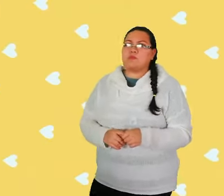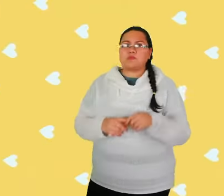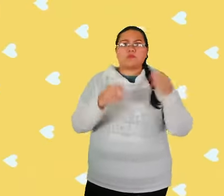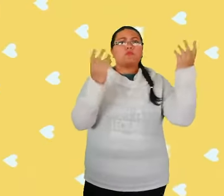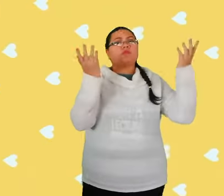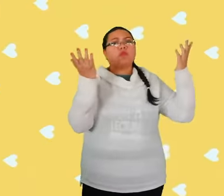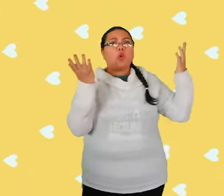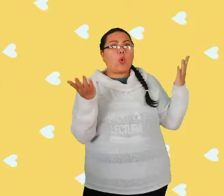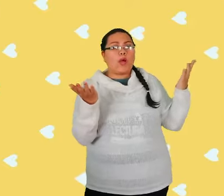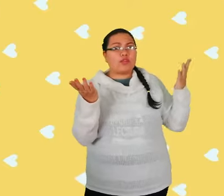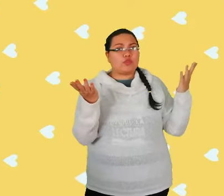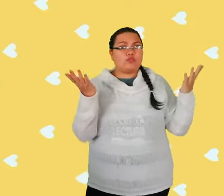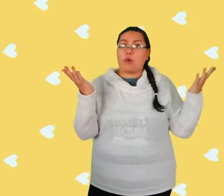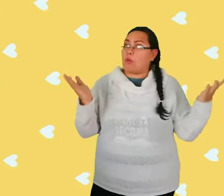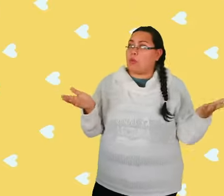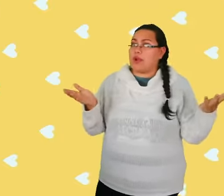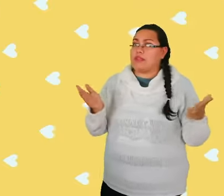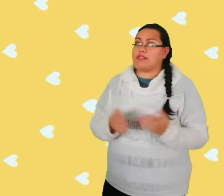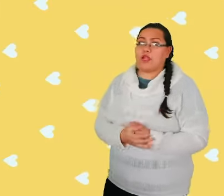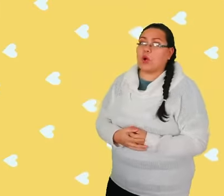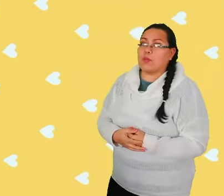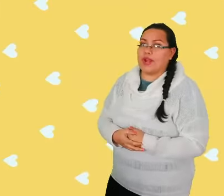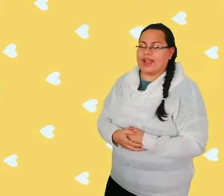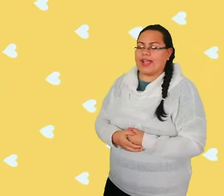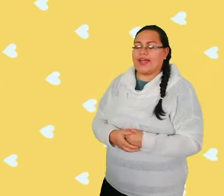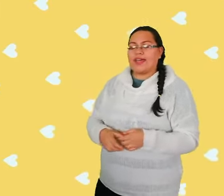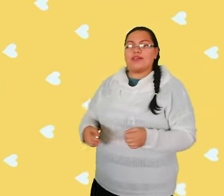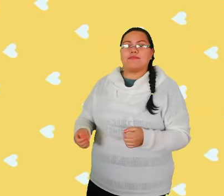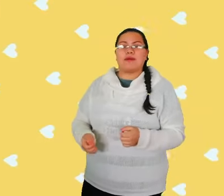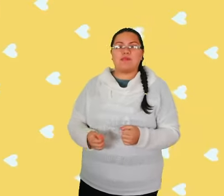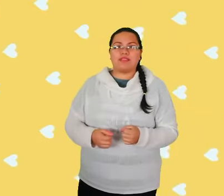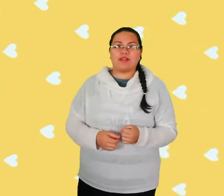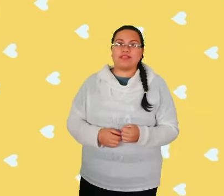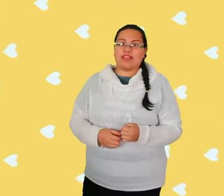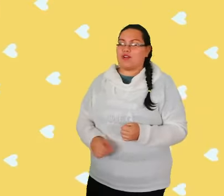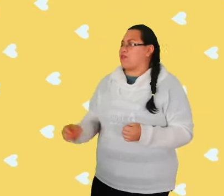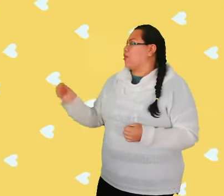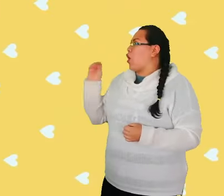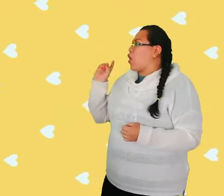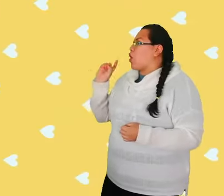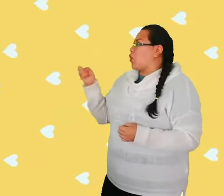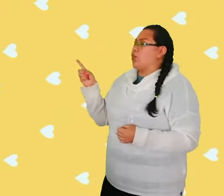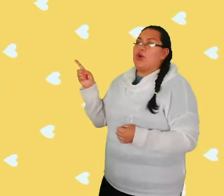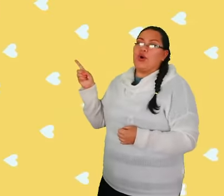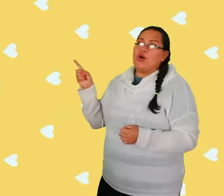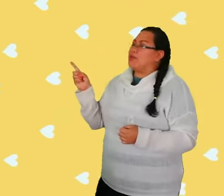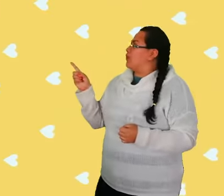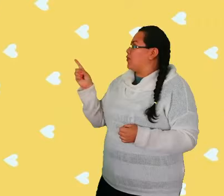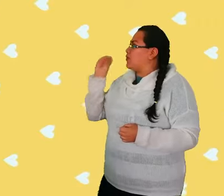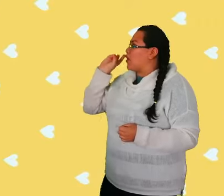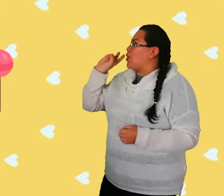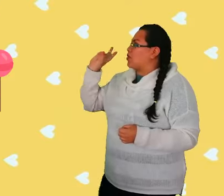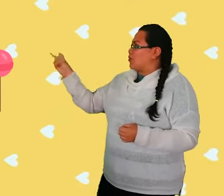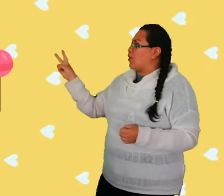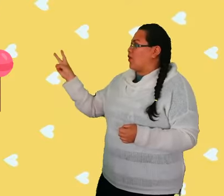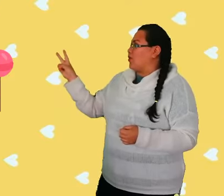cuántos bombones tengo por acá. Vamos a contarlos. Uno, dos,